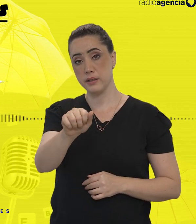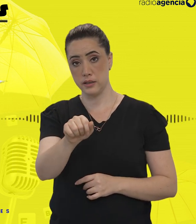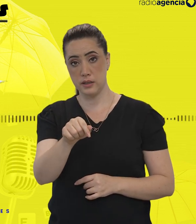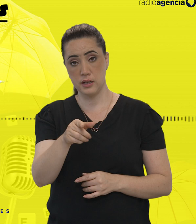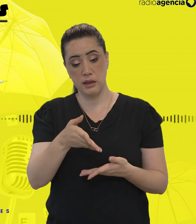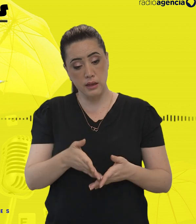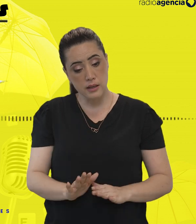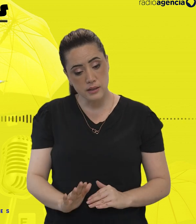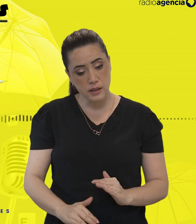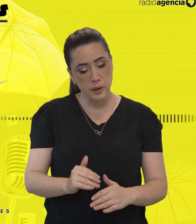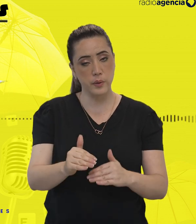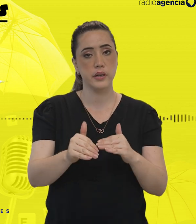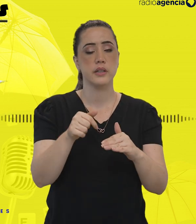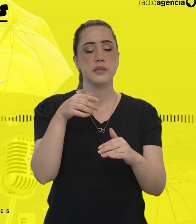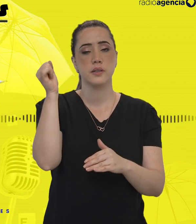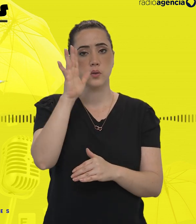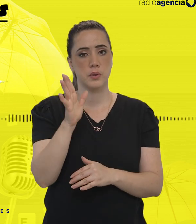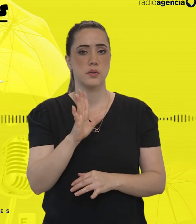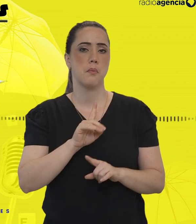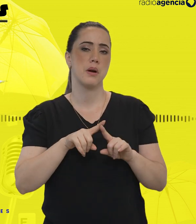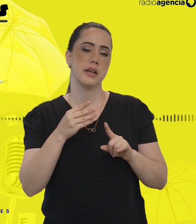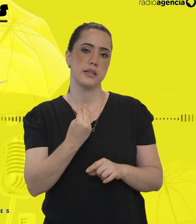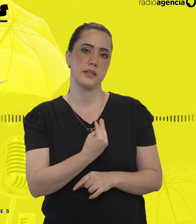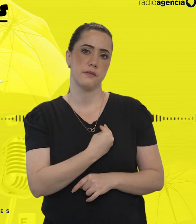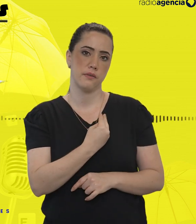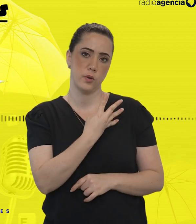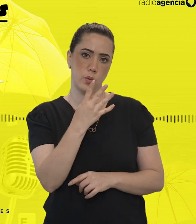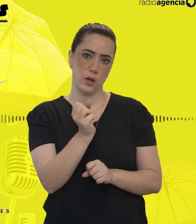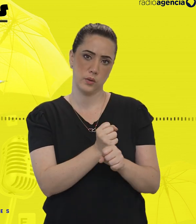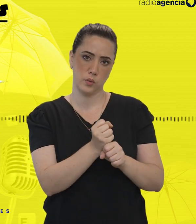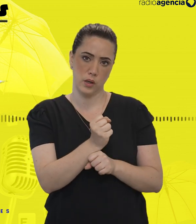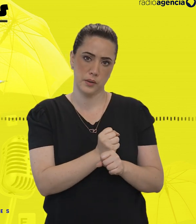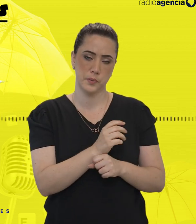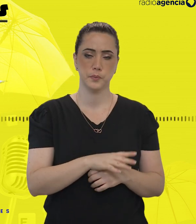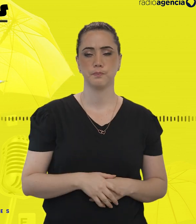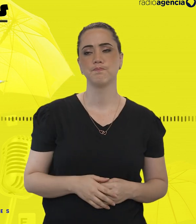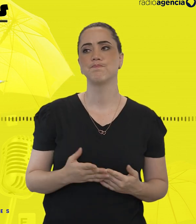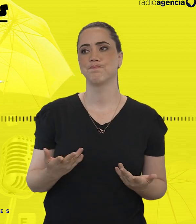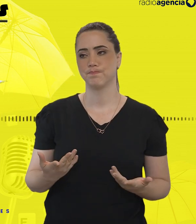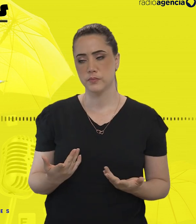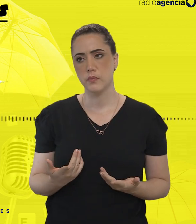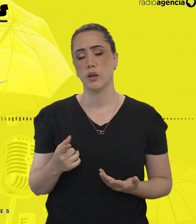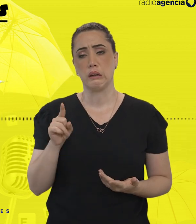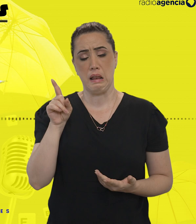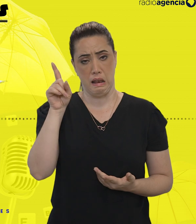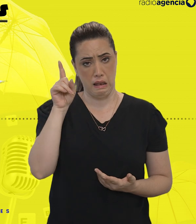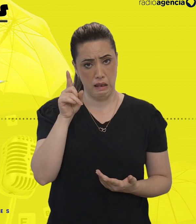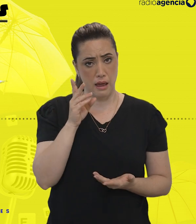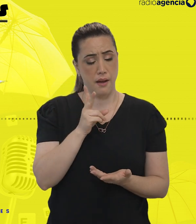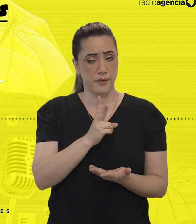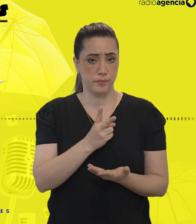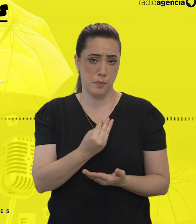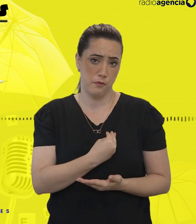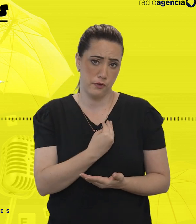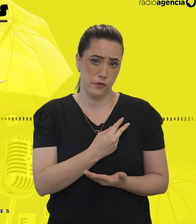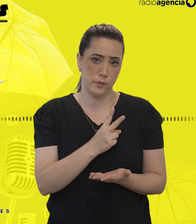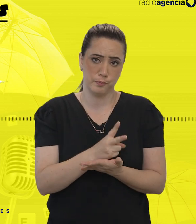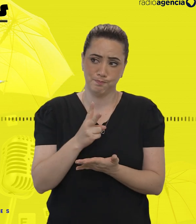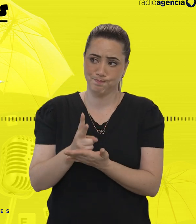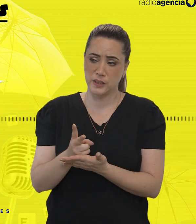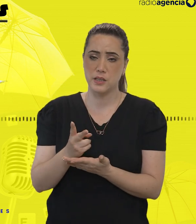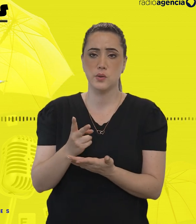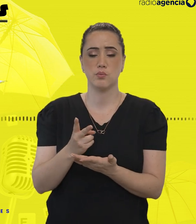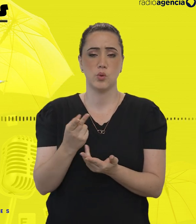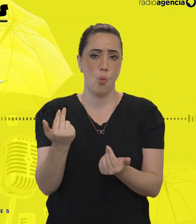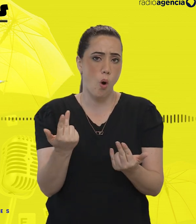mas viveu quatro anos de sua juventude em Portugal. Passei pelas mesmas coisas, pelas mesmas dificuldades. Lá, as dificuldades com português